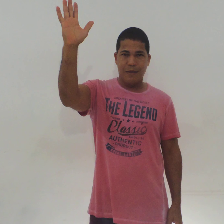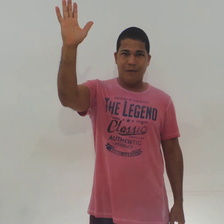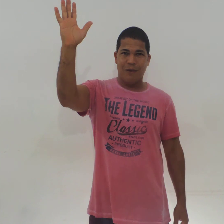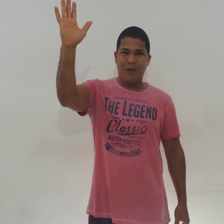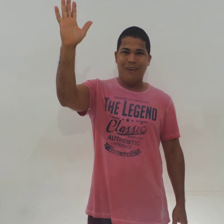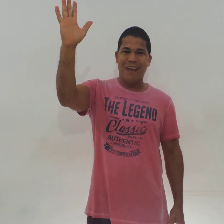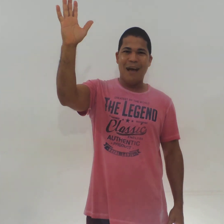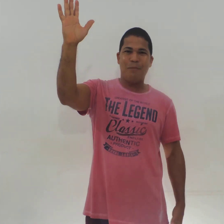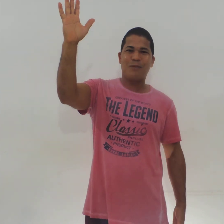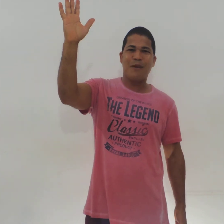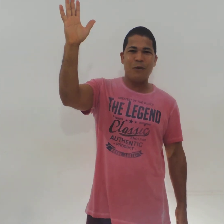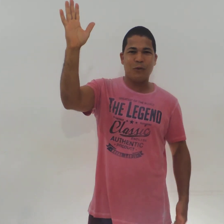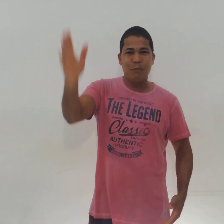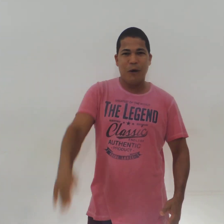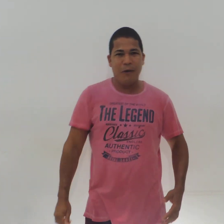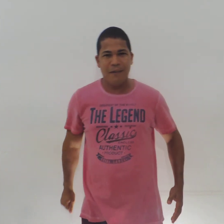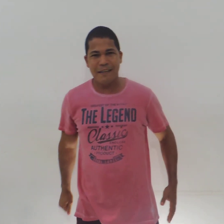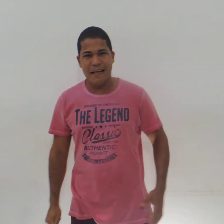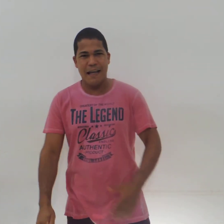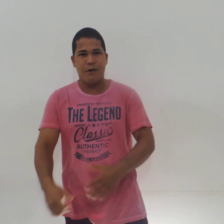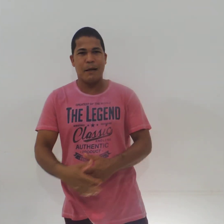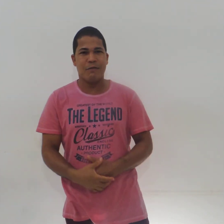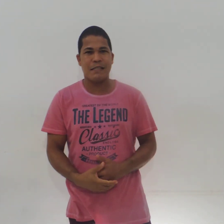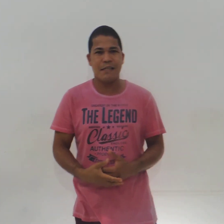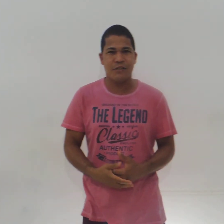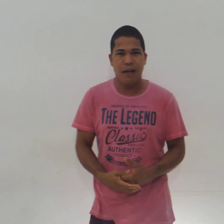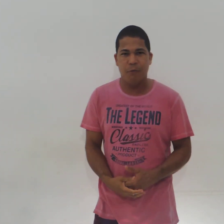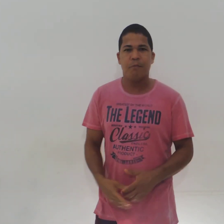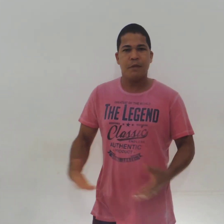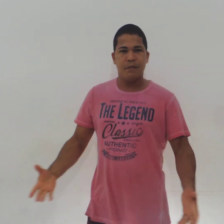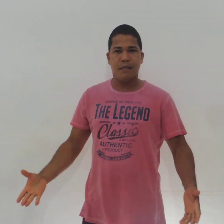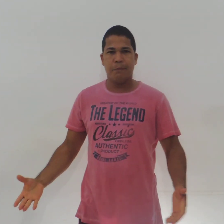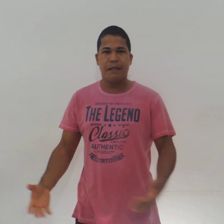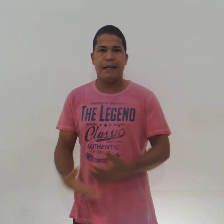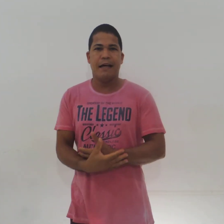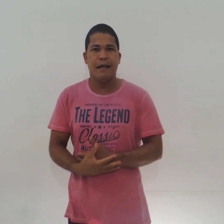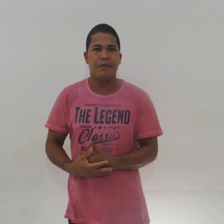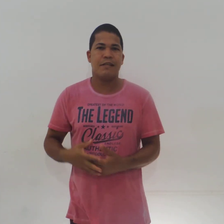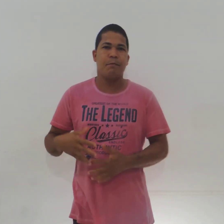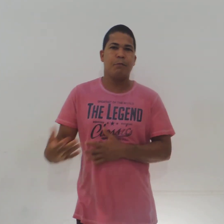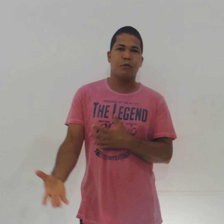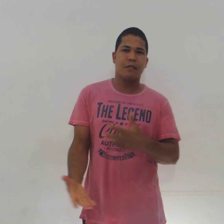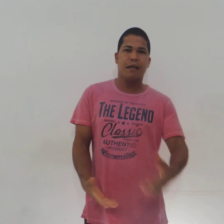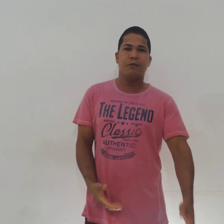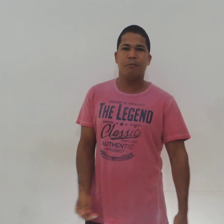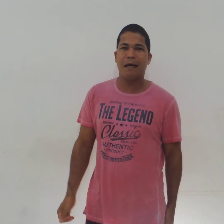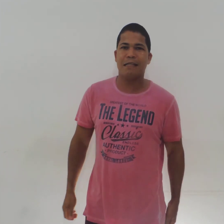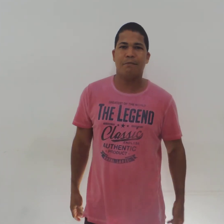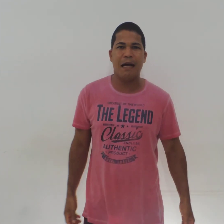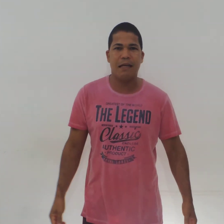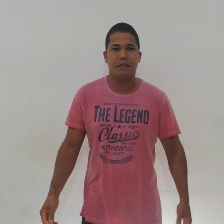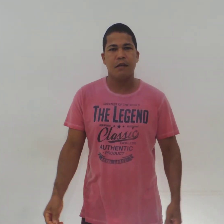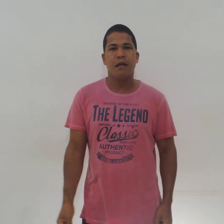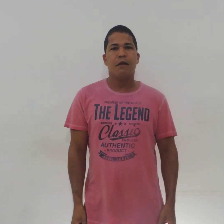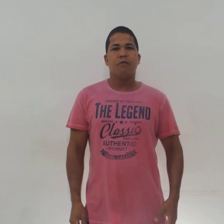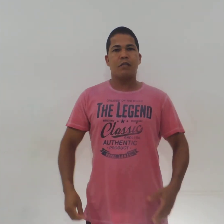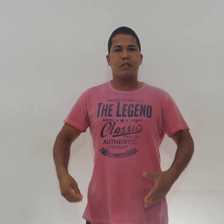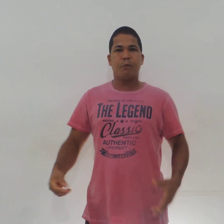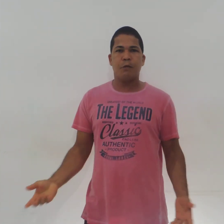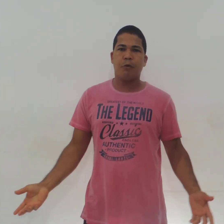Olá pessoal, tudo bom? E aí como é que vocês estão? Sempre treinando, sempre buscando, mais e mais. Vocês podem